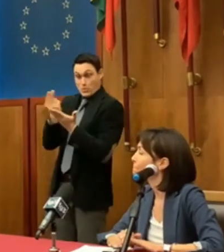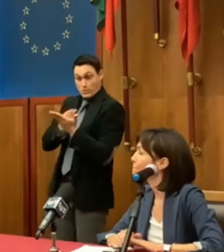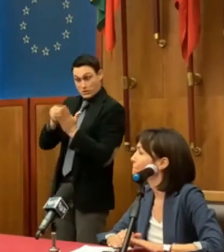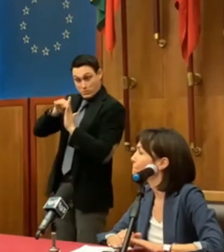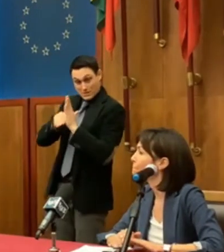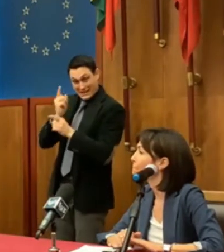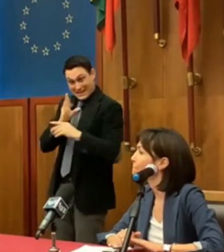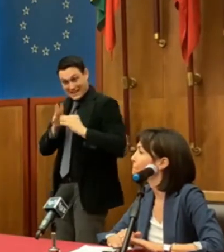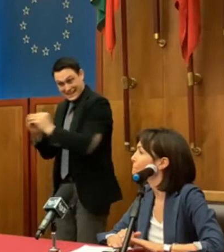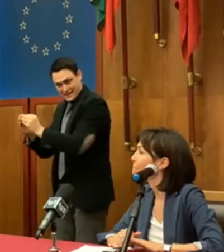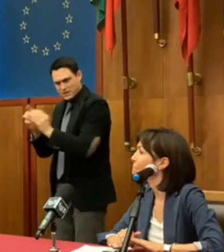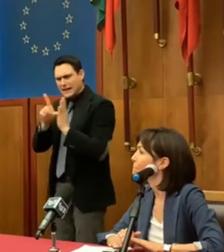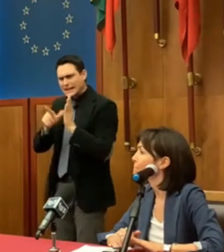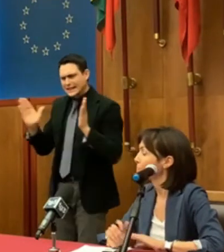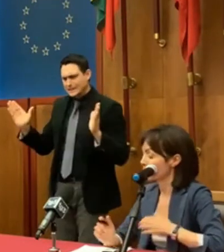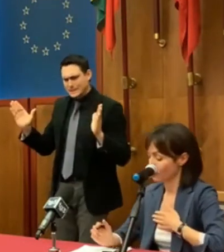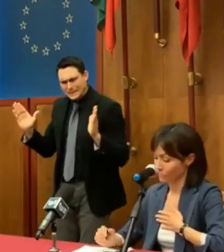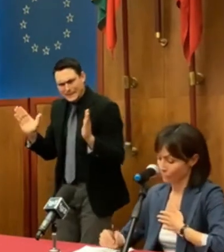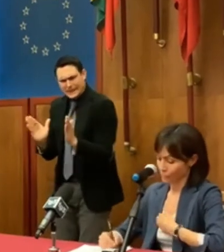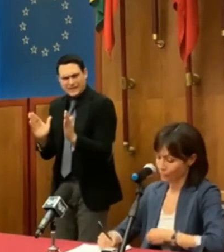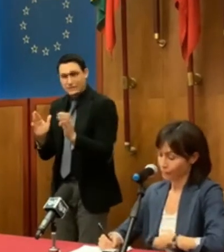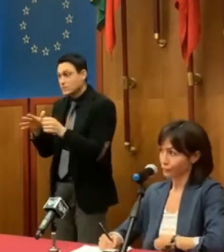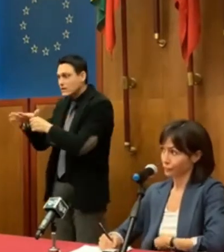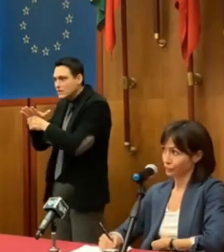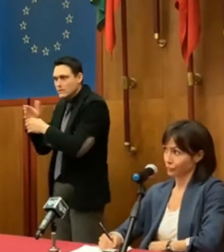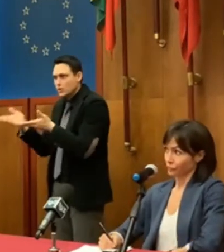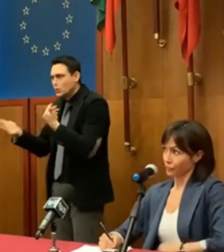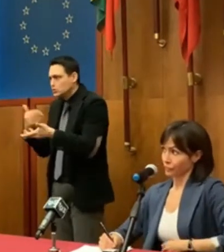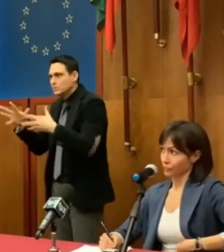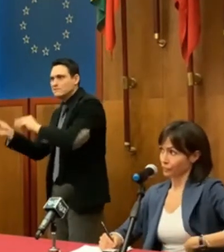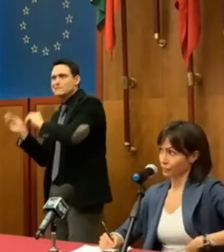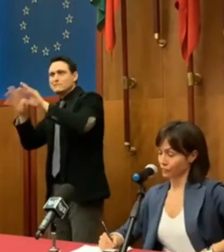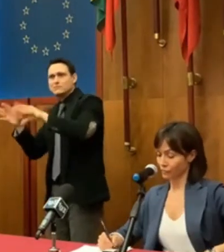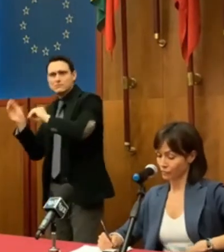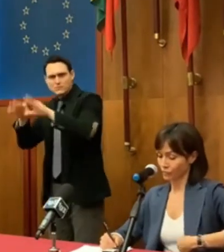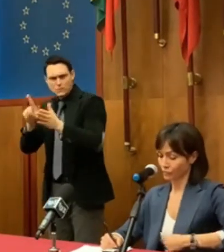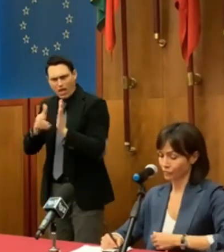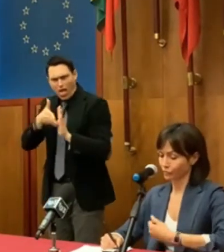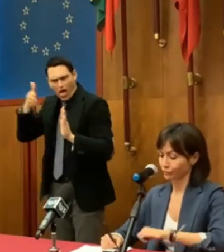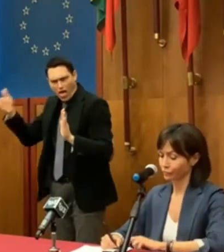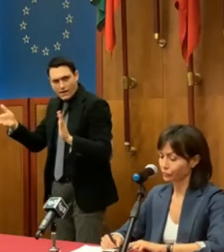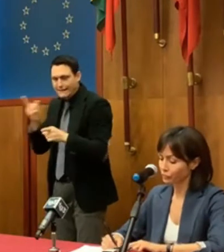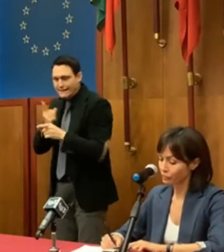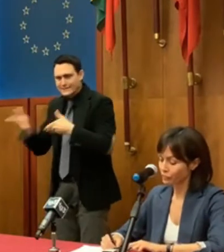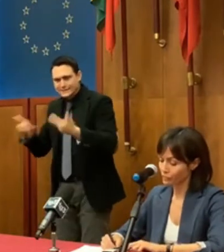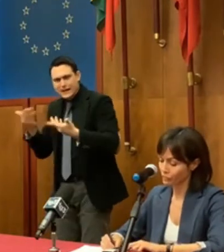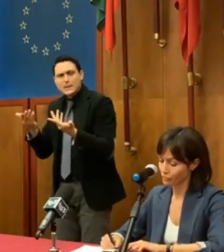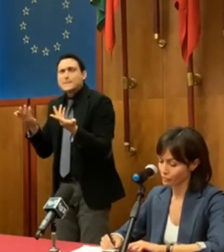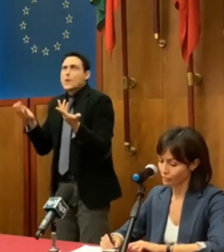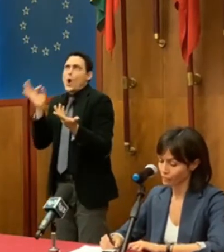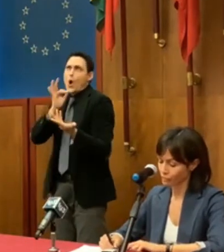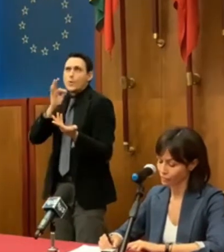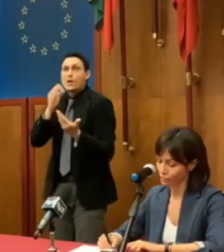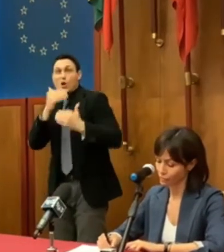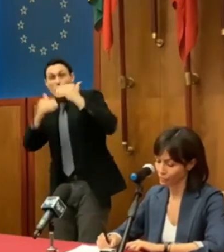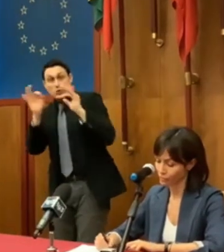soluzione, diciamo, per sistemare queste famiglie perché fondamentalmente questo è un problema di famiglie che solo ci saliranno. Quindi anche una soluzione temporanea che potrebbe essere,